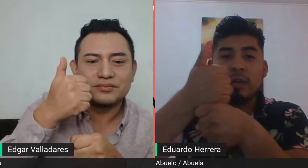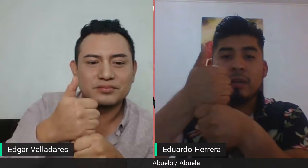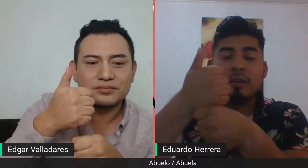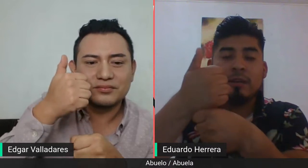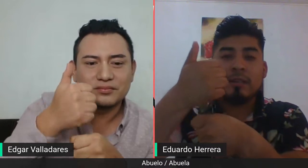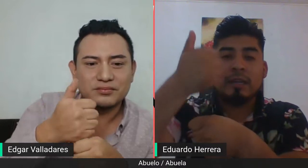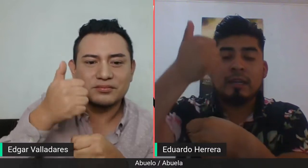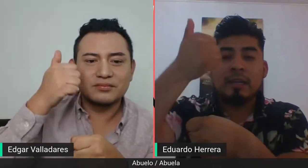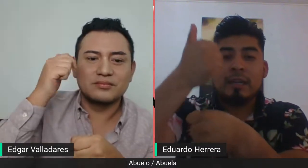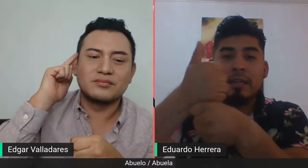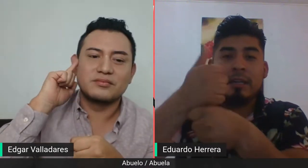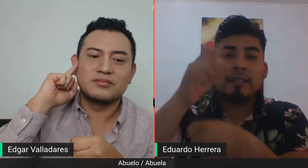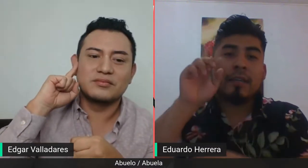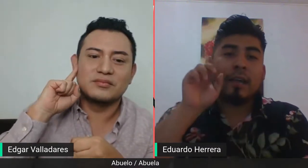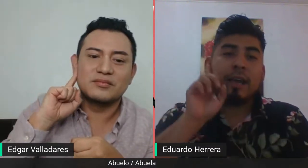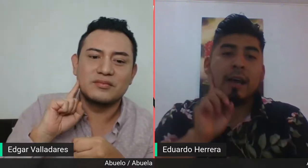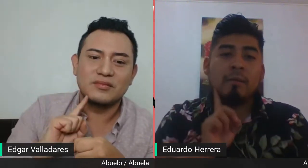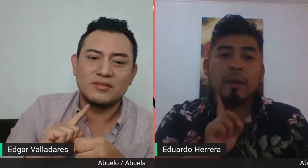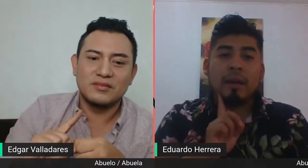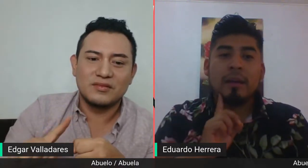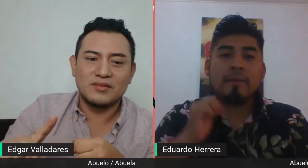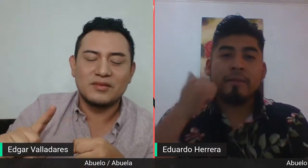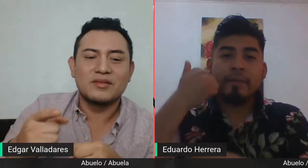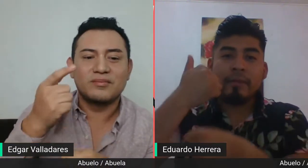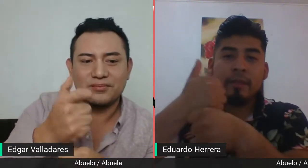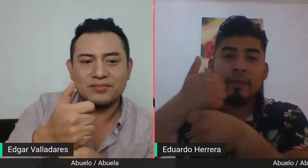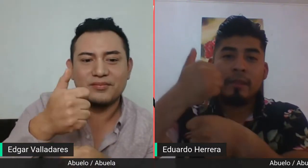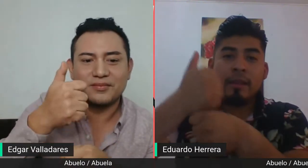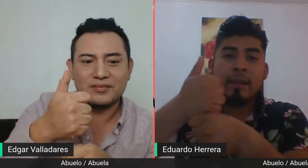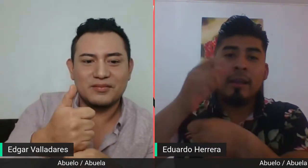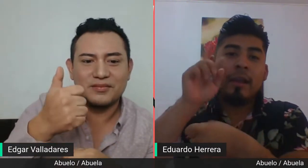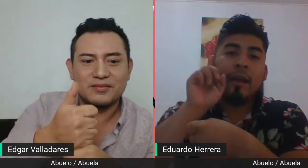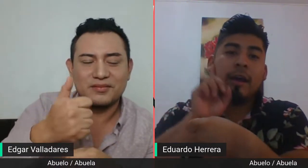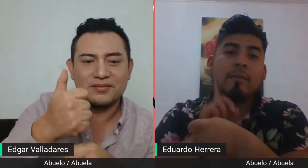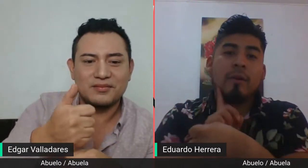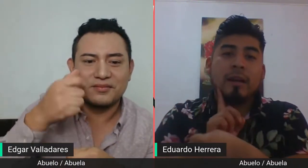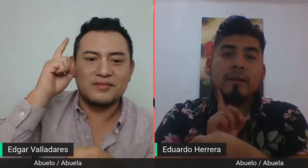mujer. ¿Sale? Y es abuela. Abuela.